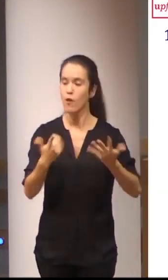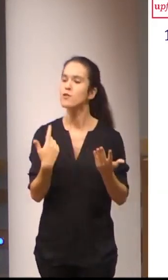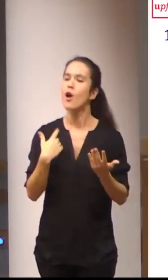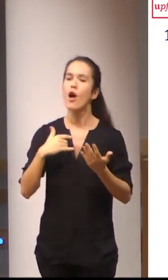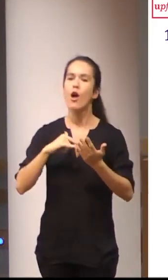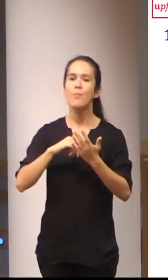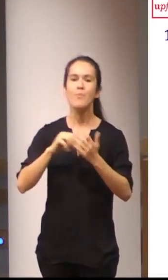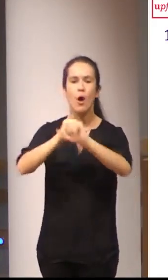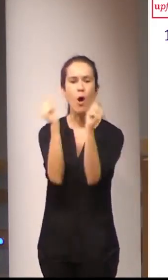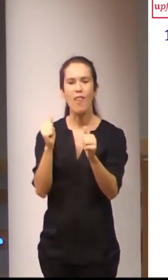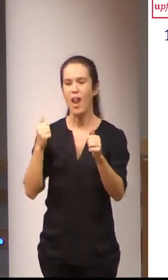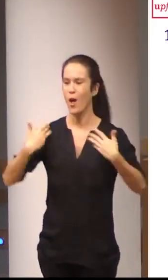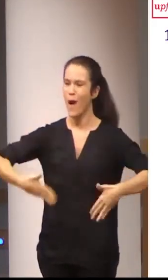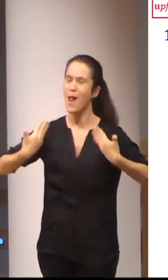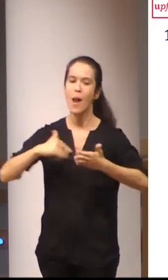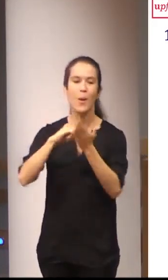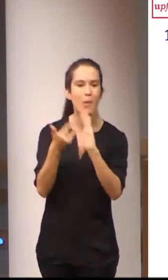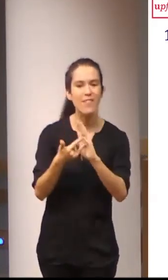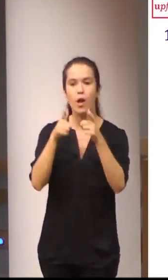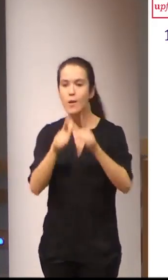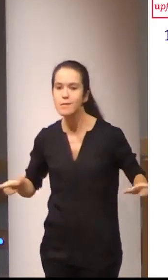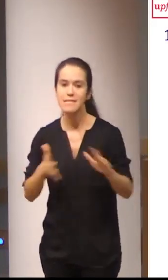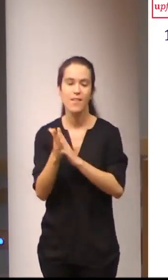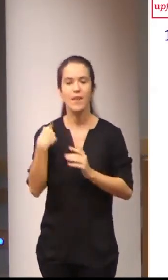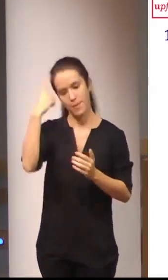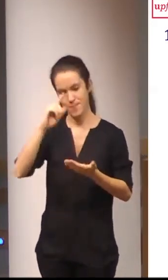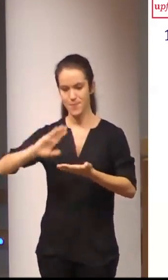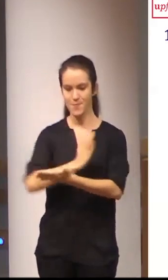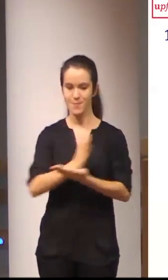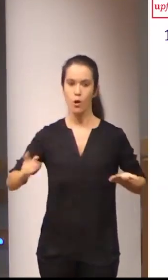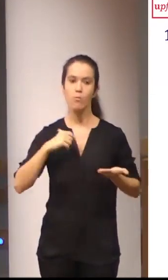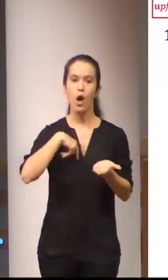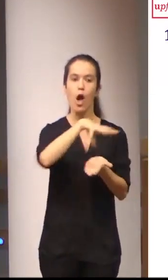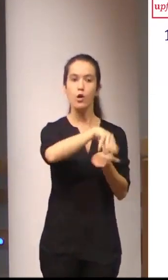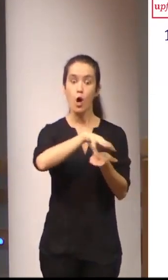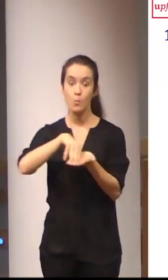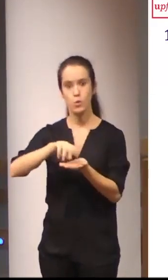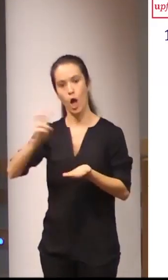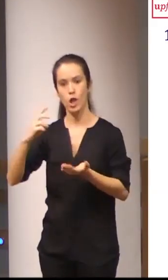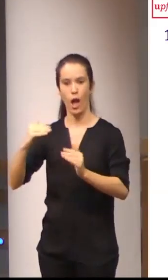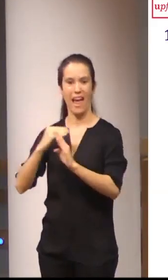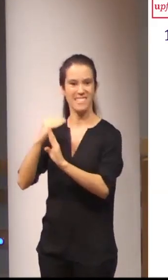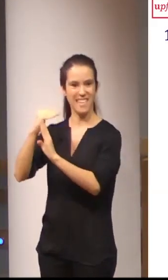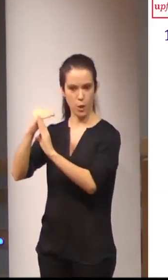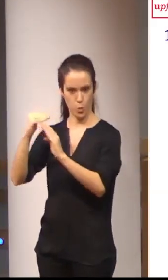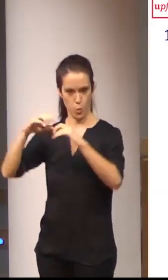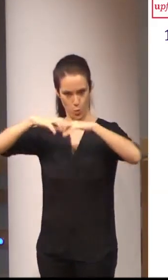lingüística, que se basan en la distinción conocida entre corpus e estatus, en este trabajo queremos situarnos en